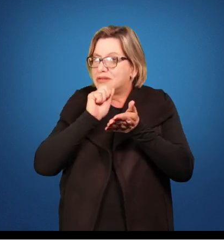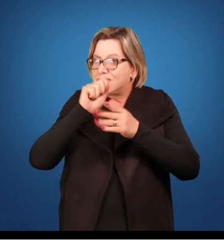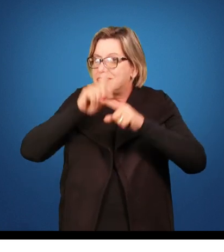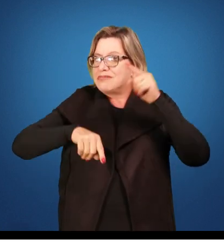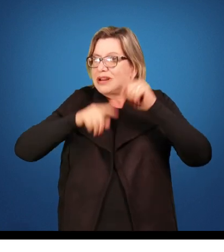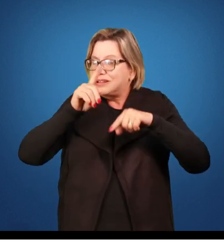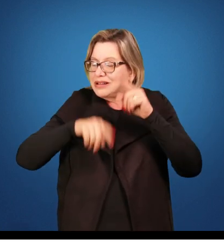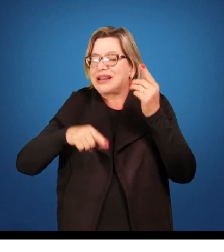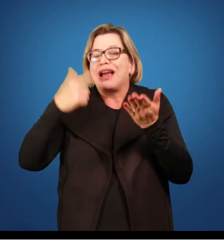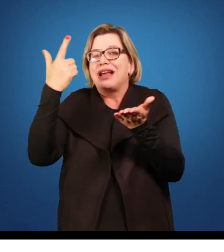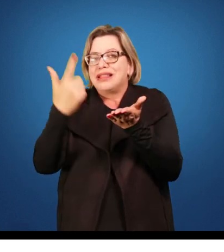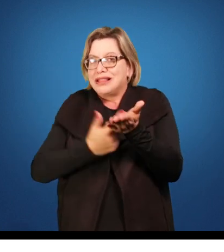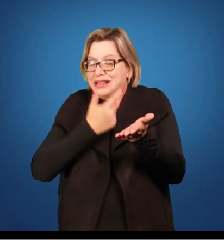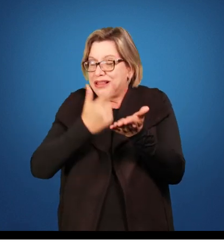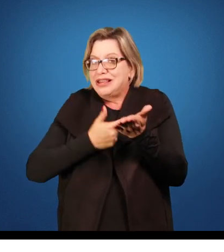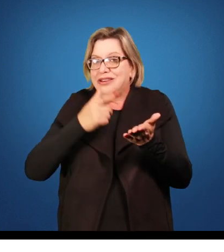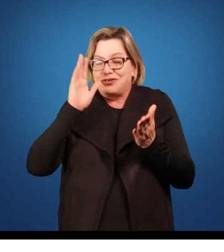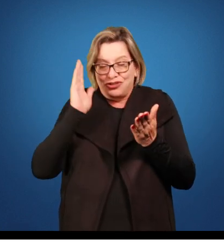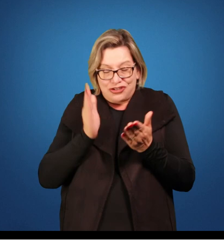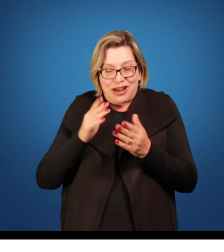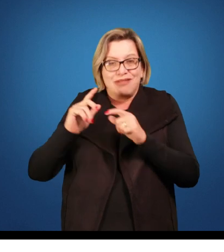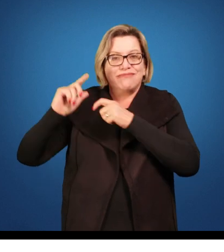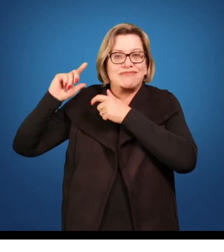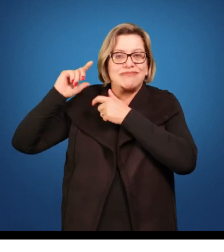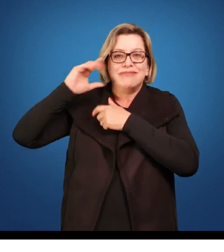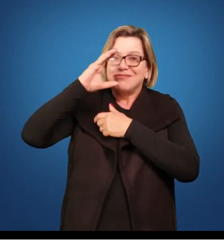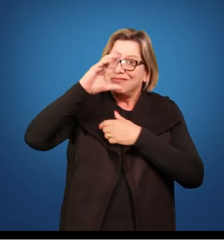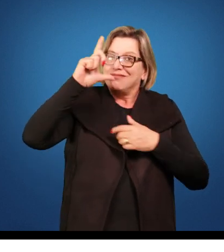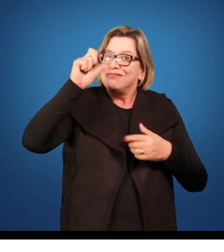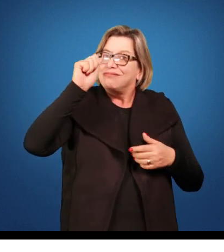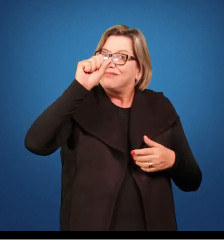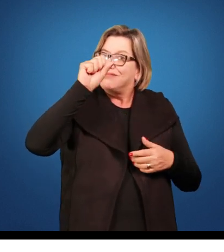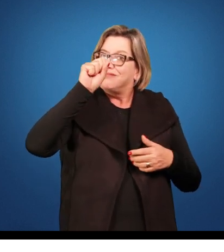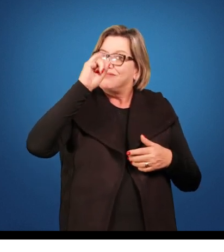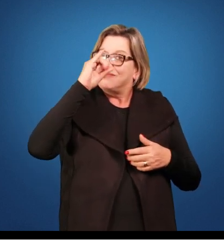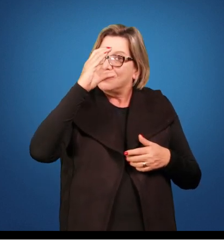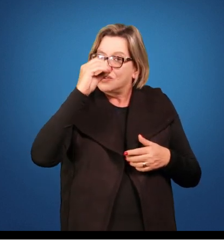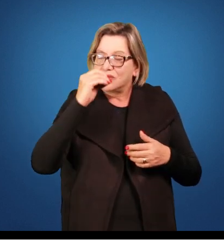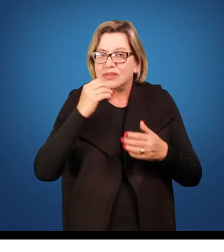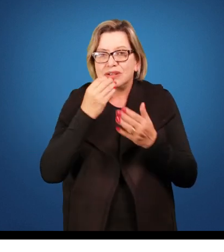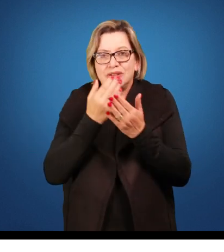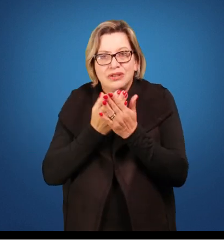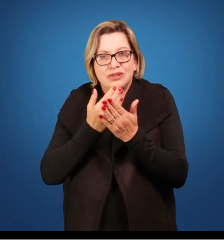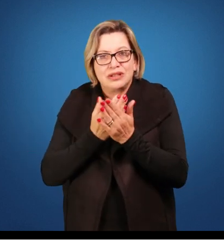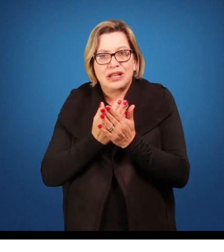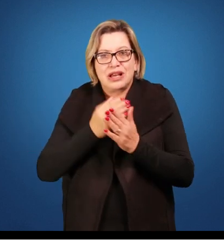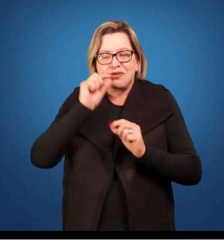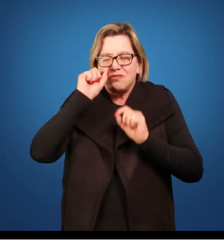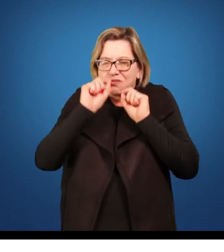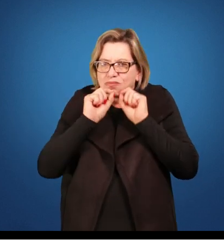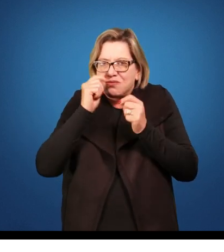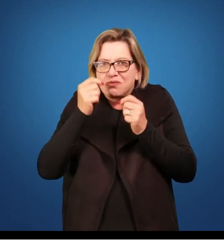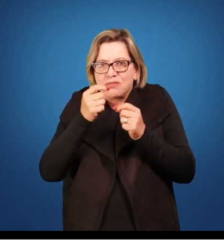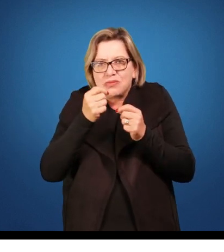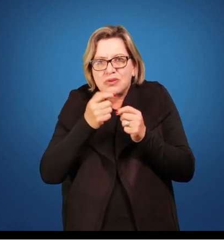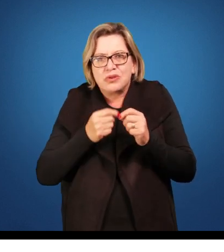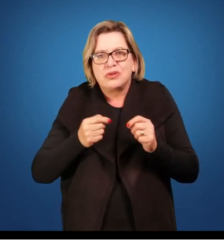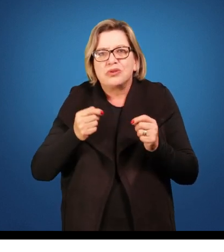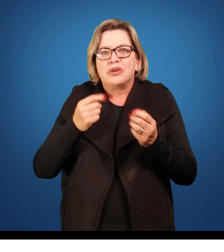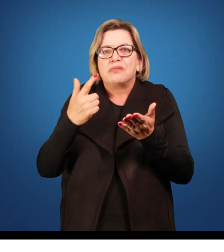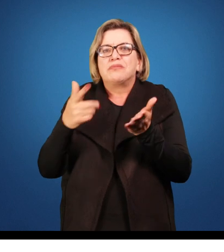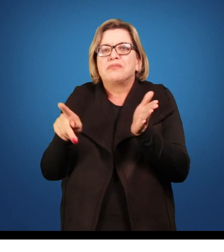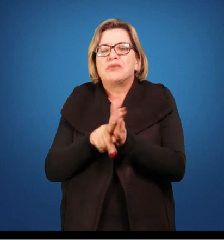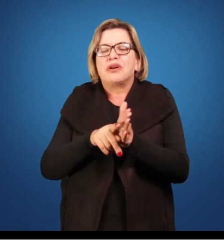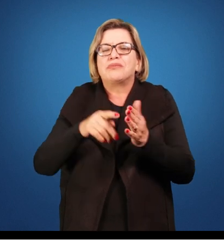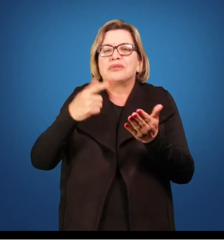livros que passaram a ser clássicos para nós, então. Então, gente vai estudar alguns fragmentos do livro O Príncipe,